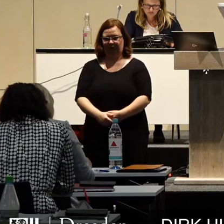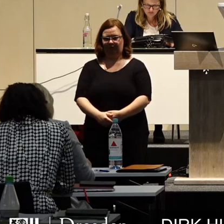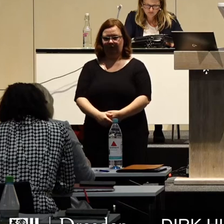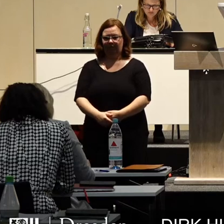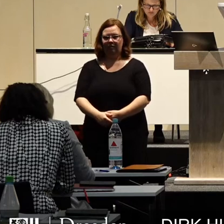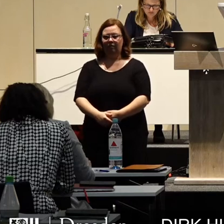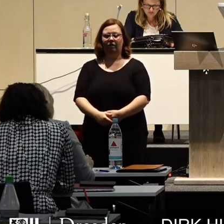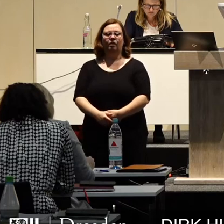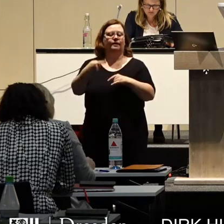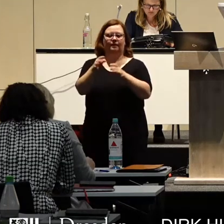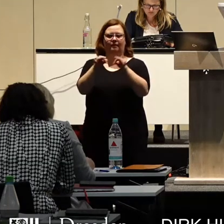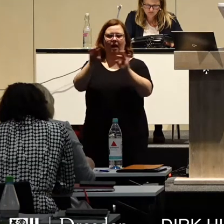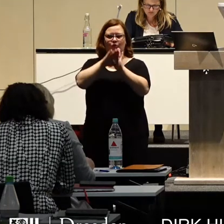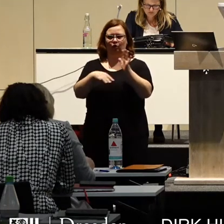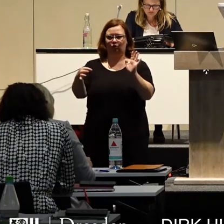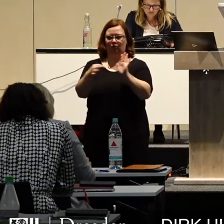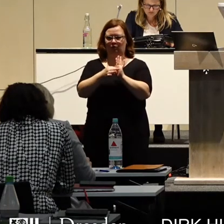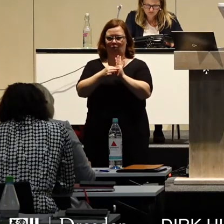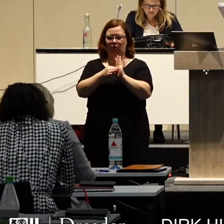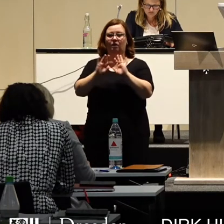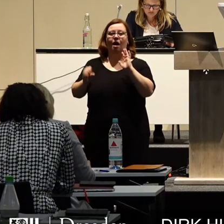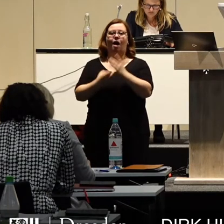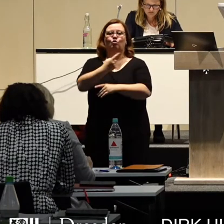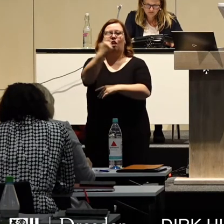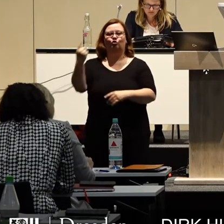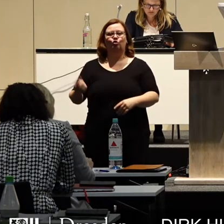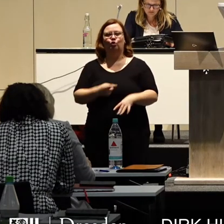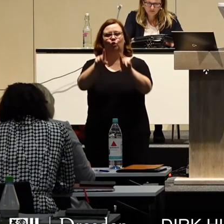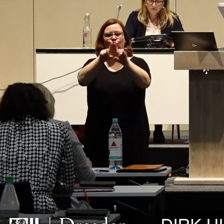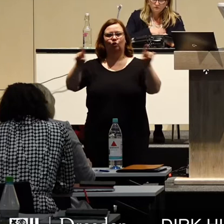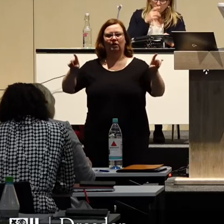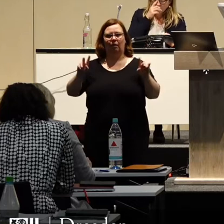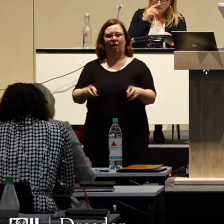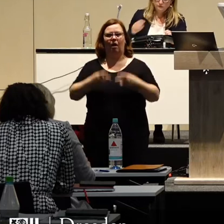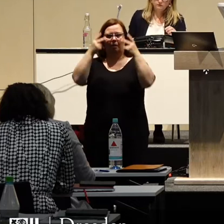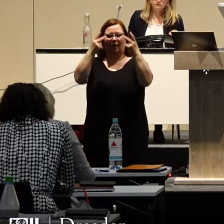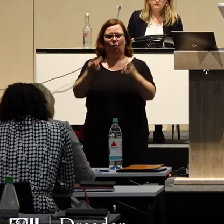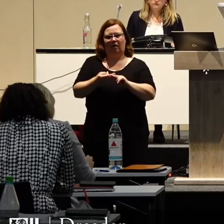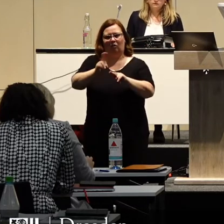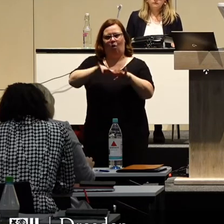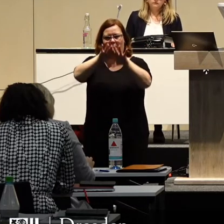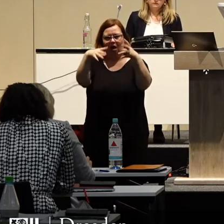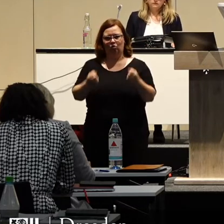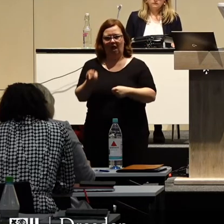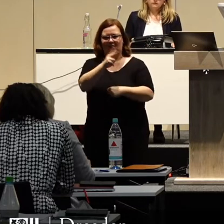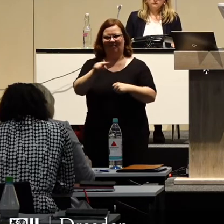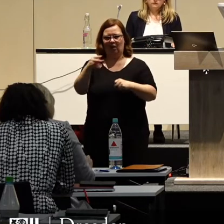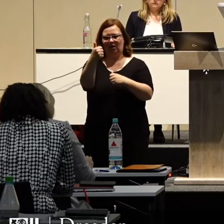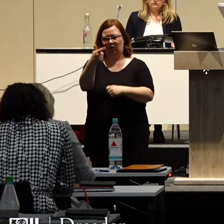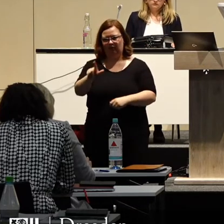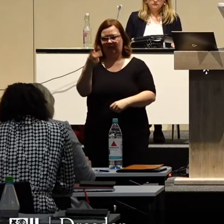Damit kommen wir zum Ordnungspunkt, der heißt aktuelle Stunde zum Thema Prioritäten des Doppelhaushalts 2021